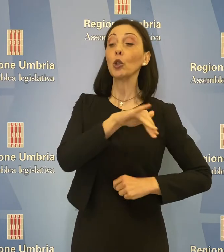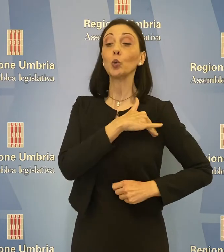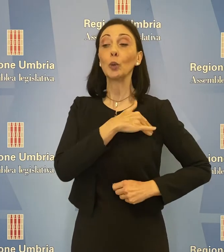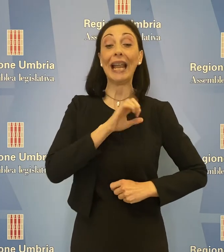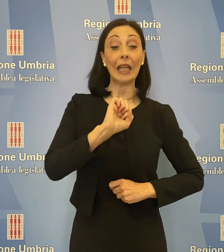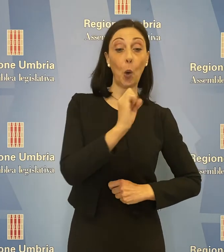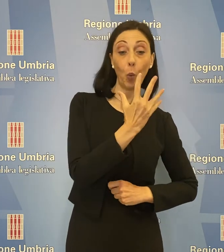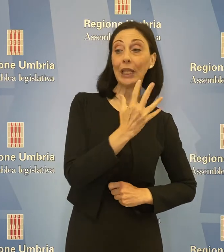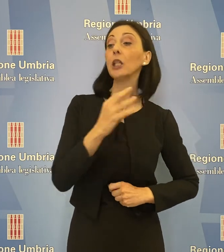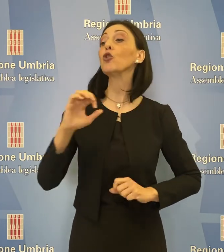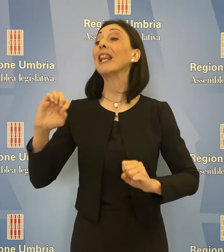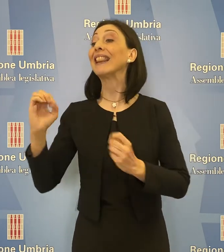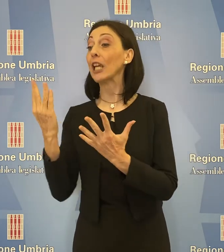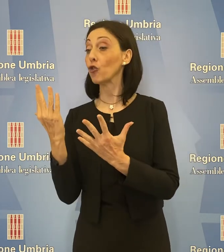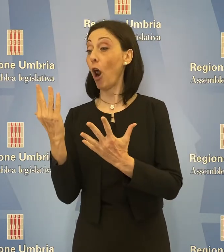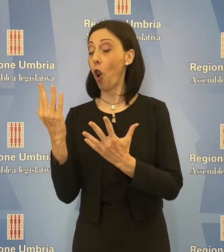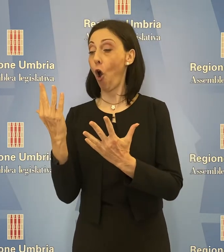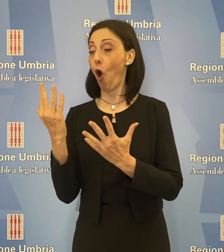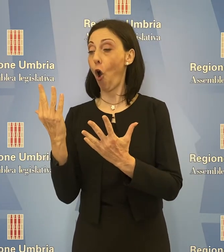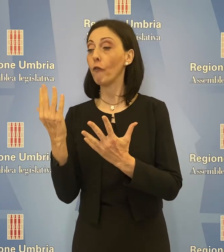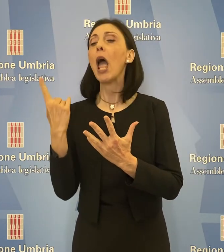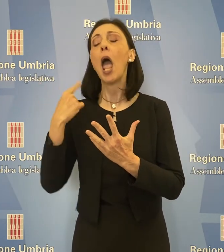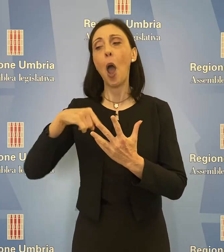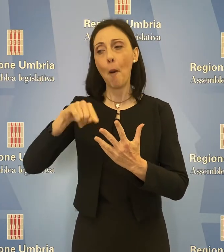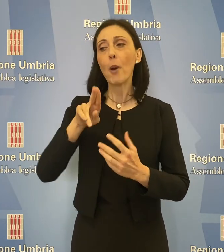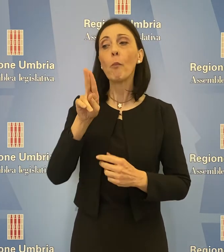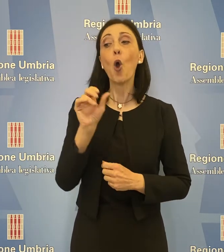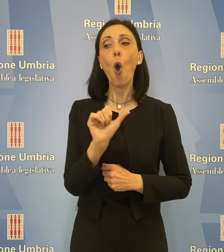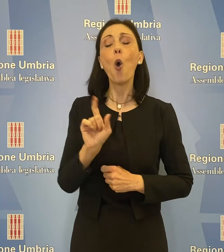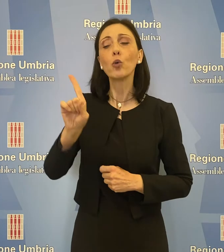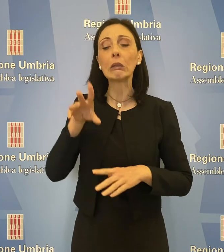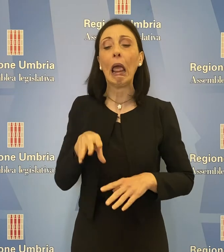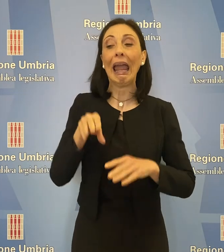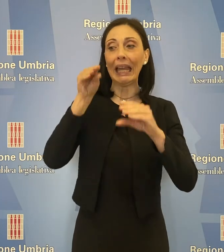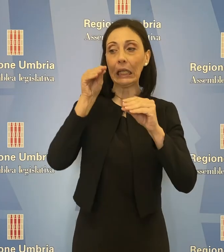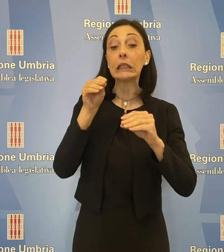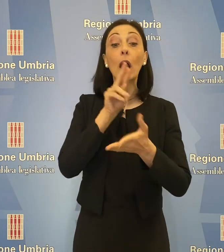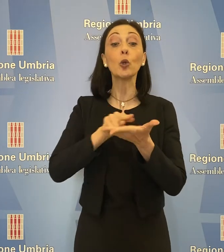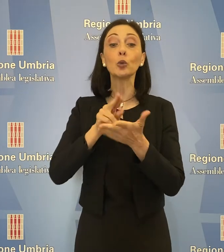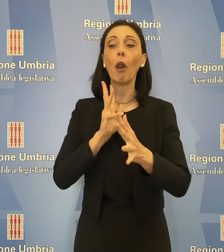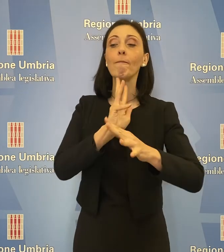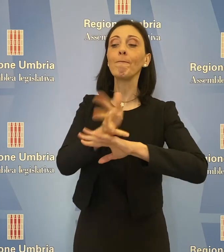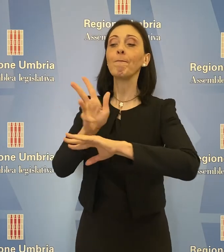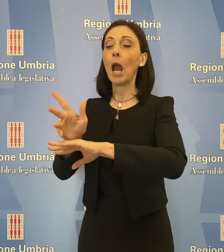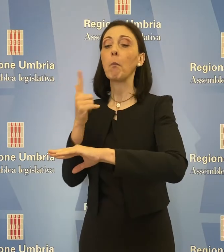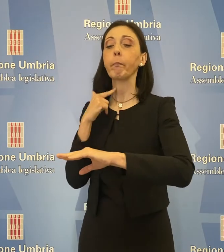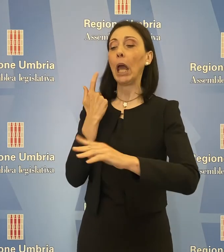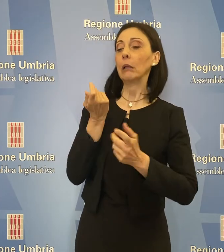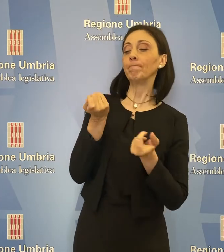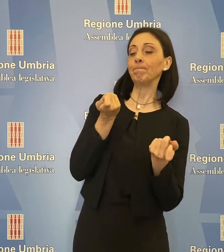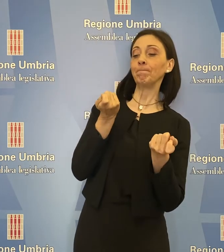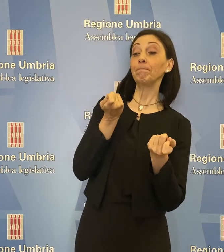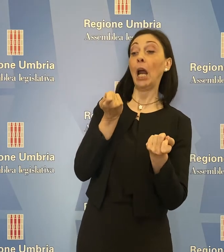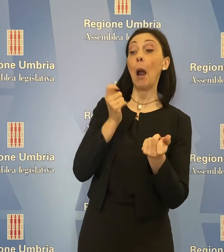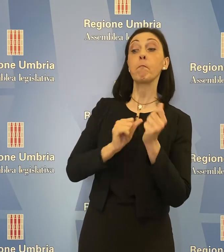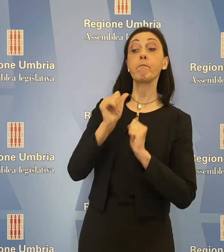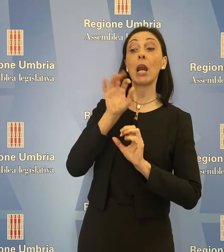Su iniziativa di Regione Umbria e USL sono iniziati interventi nelle scuole per prevenire comportamenti a rischio. Altra area di